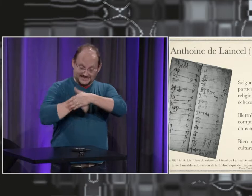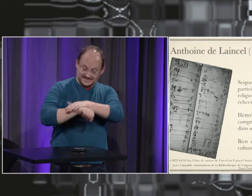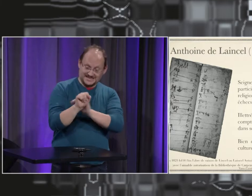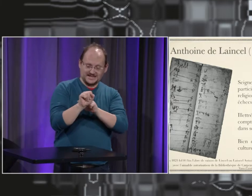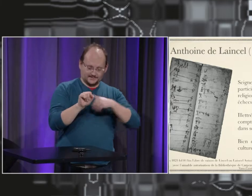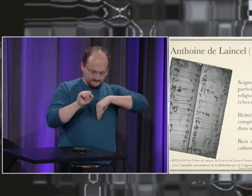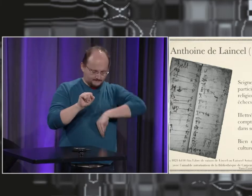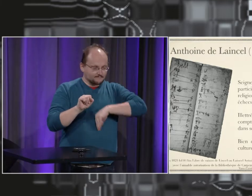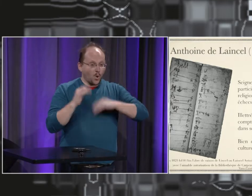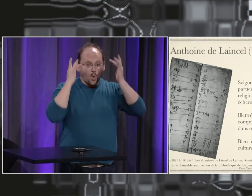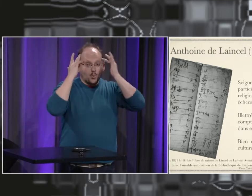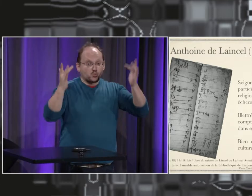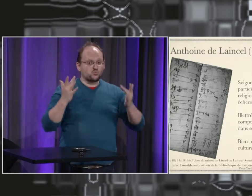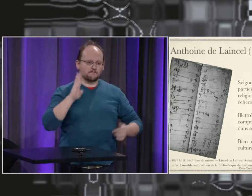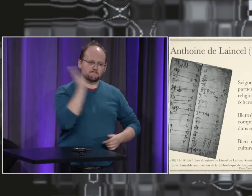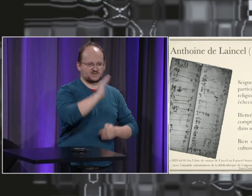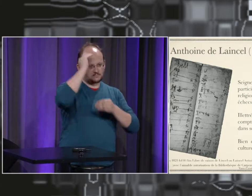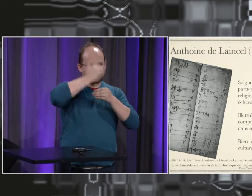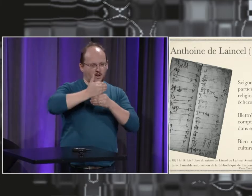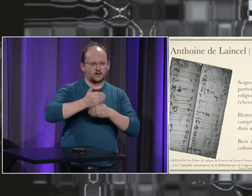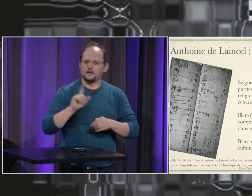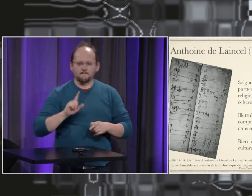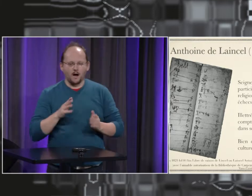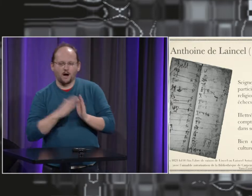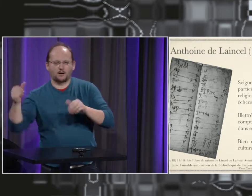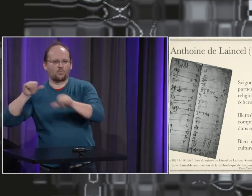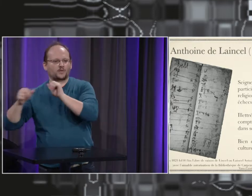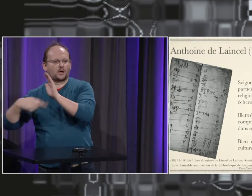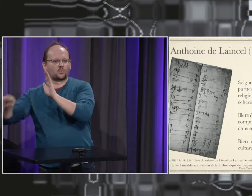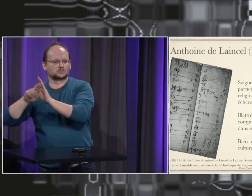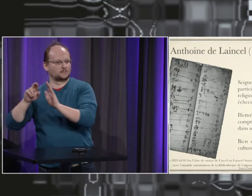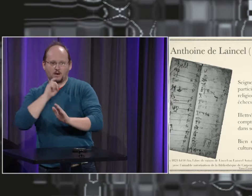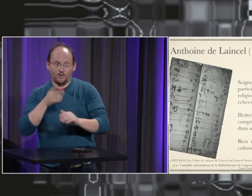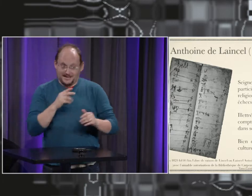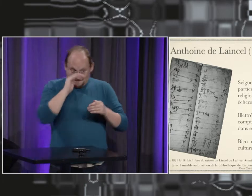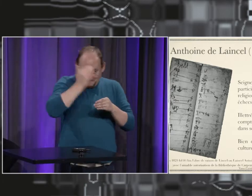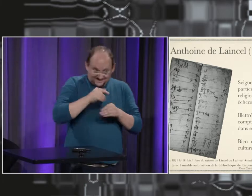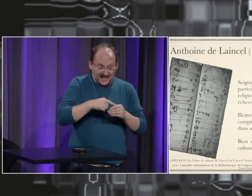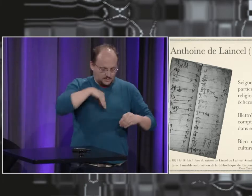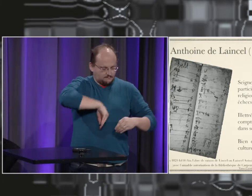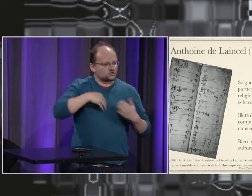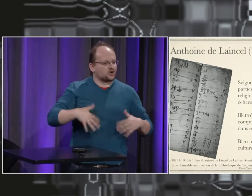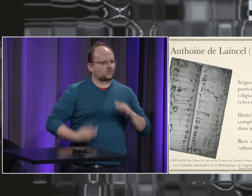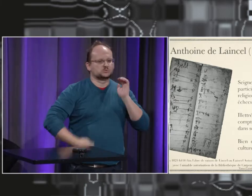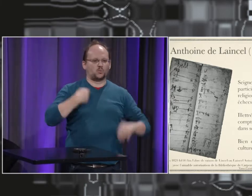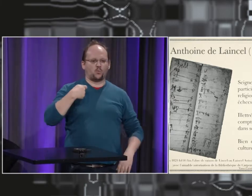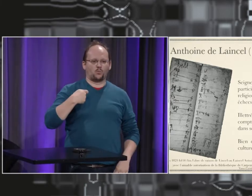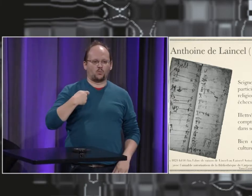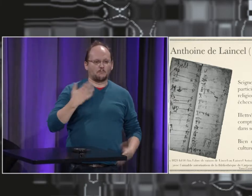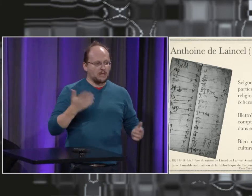C'est un personnage très intéressant parce qu'en fait, il est né avec cette culture du Moyen-Âge. C'est vraiment à l'époque du Moyen-Âge. On ne parlait pas encore de